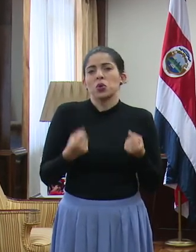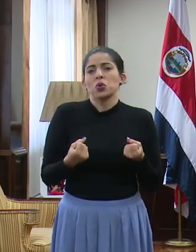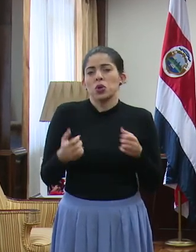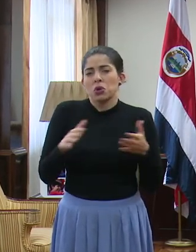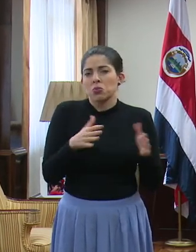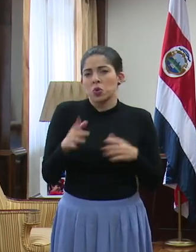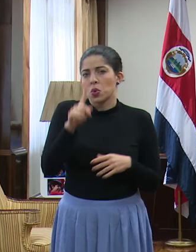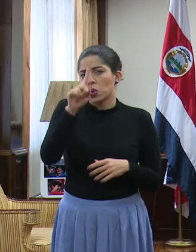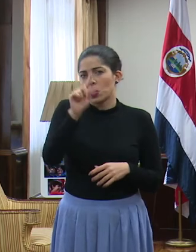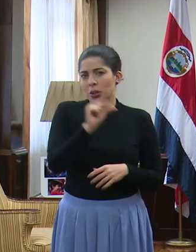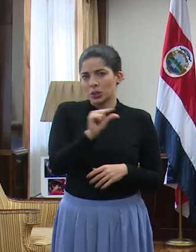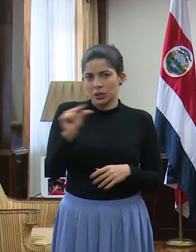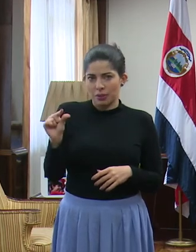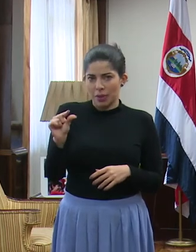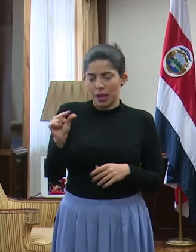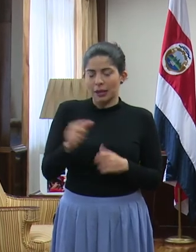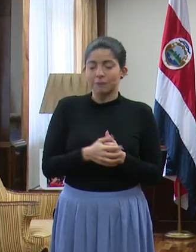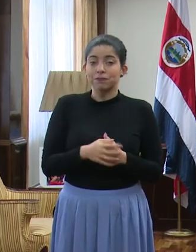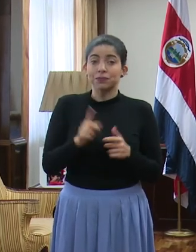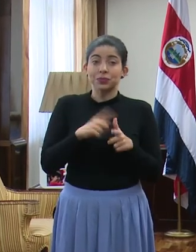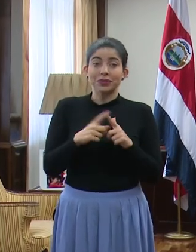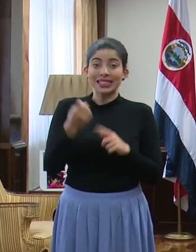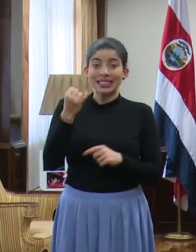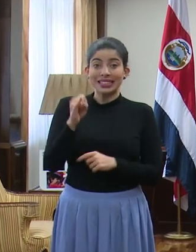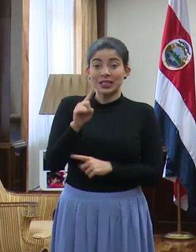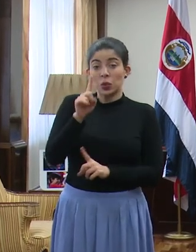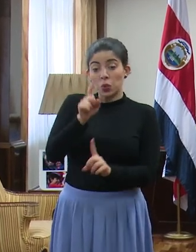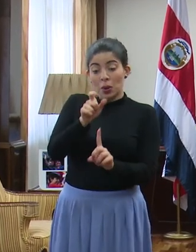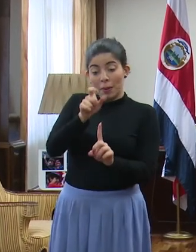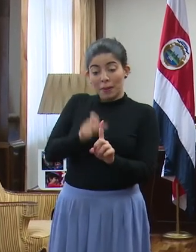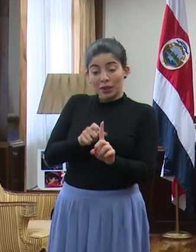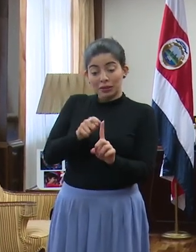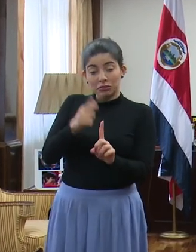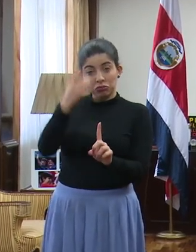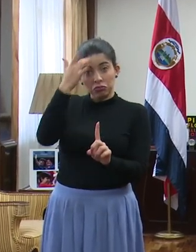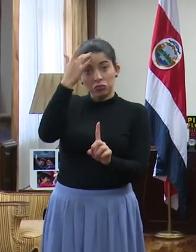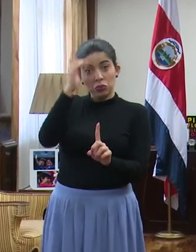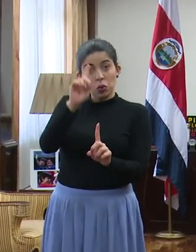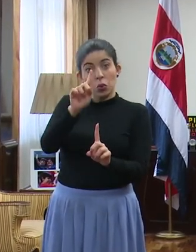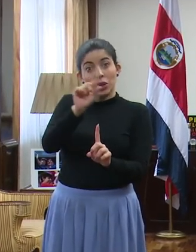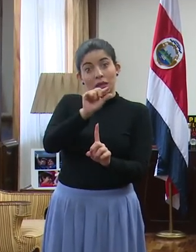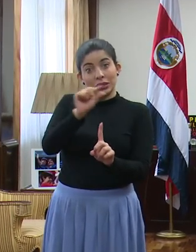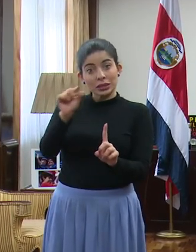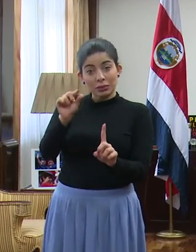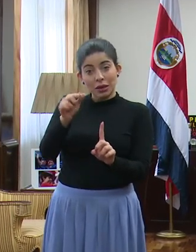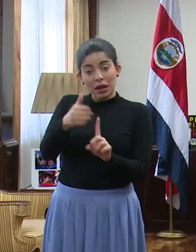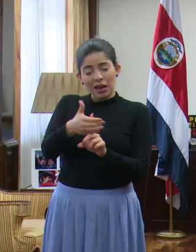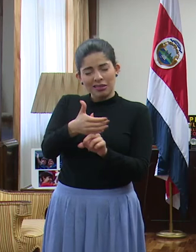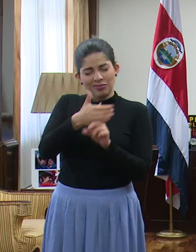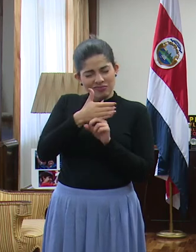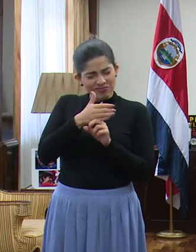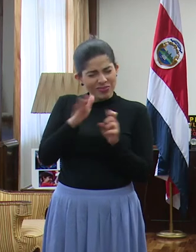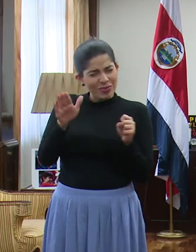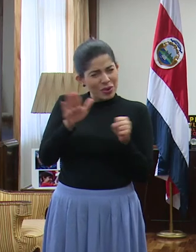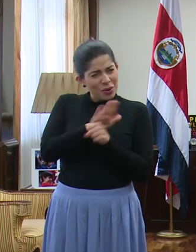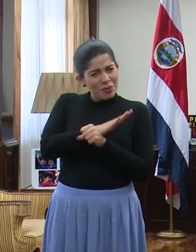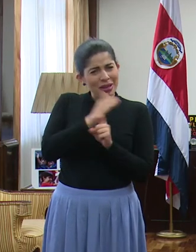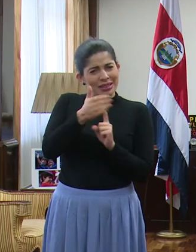en una semana. Entonces, si la persona va a estar enferma una semana y en aislamiento total,